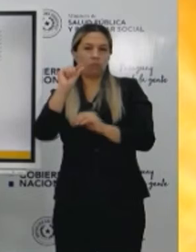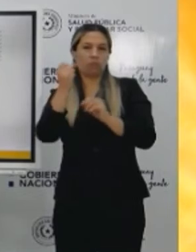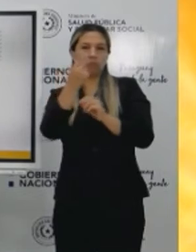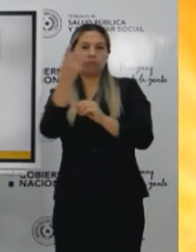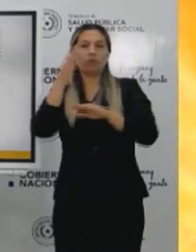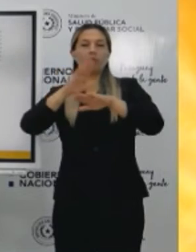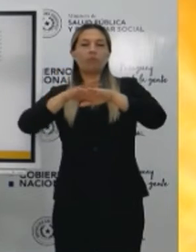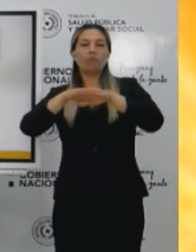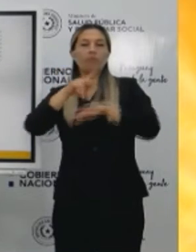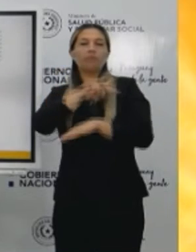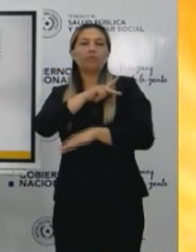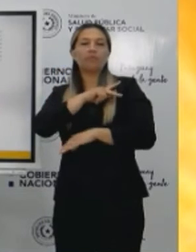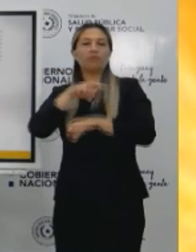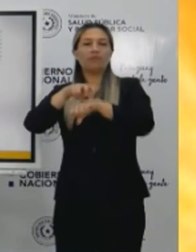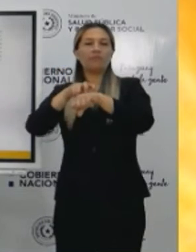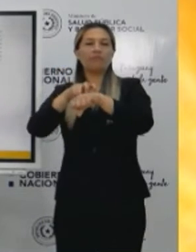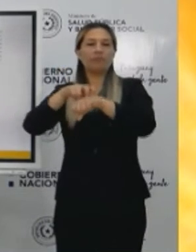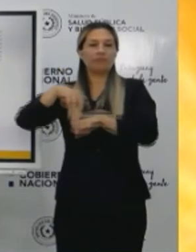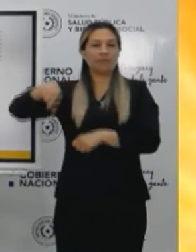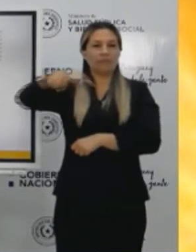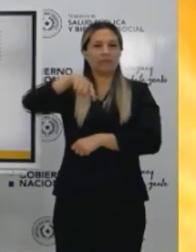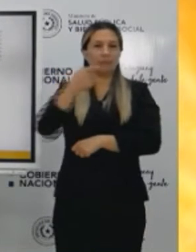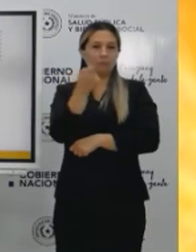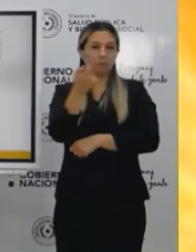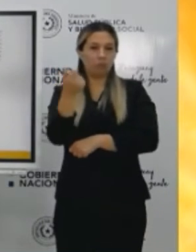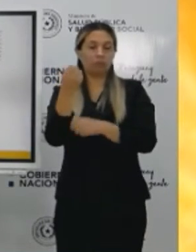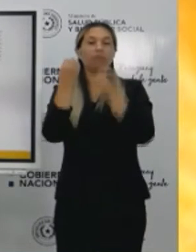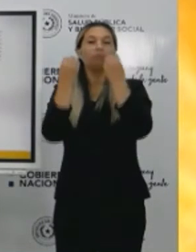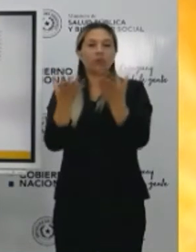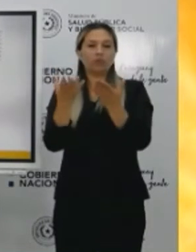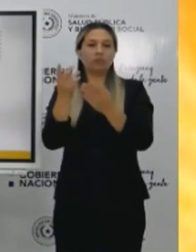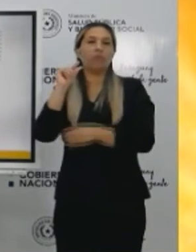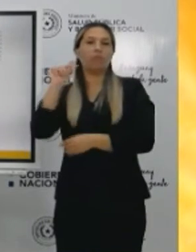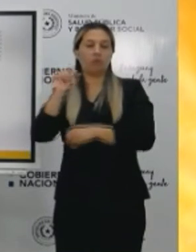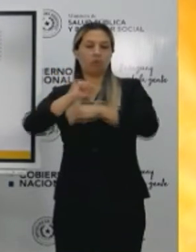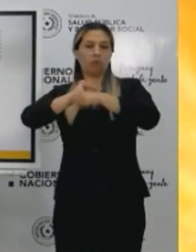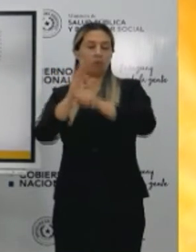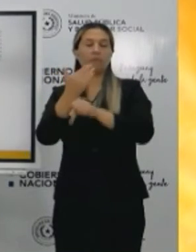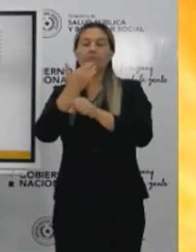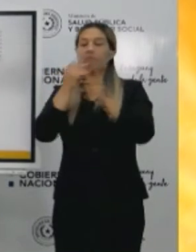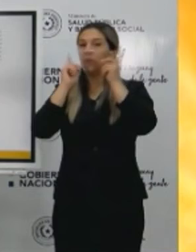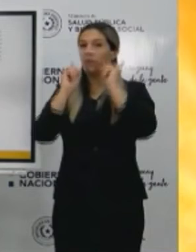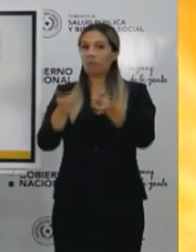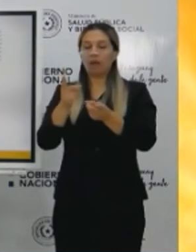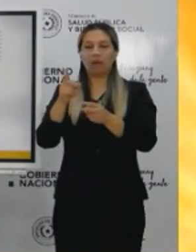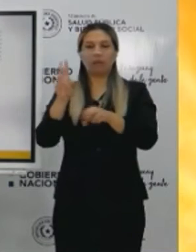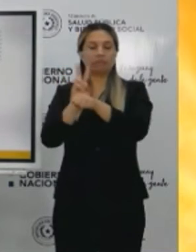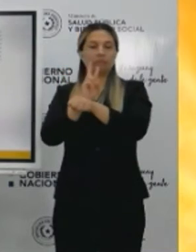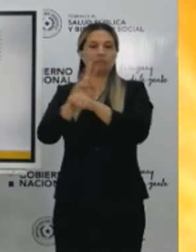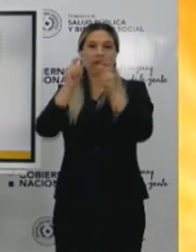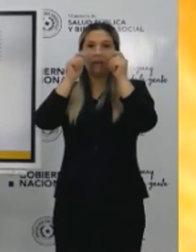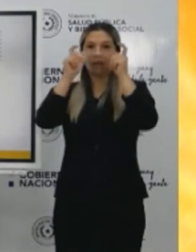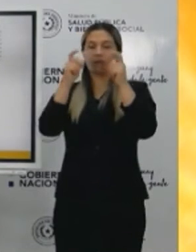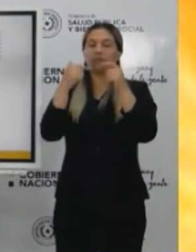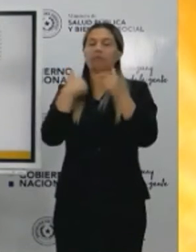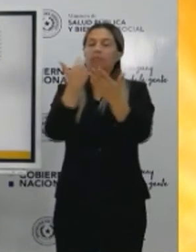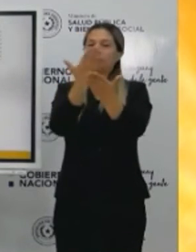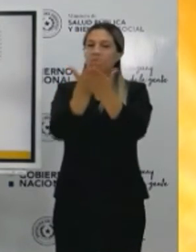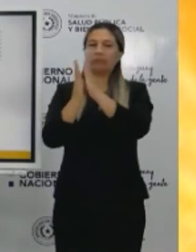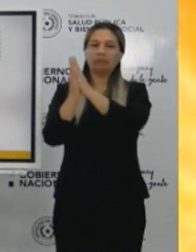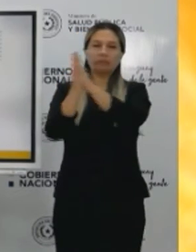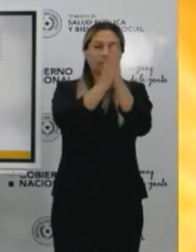población, son números importantes. Entonces, un toque de atención. Pedimos a toda la ciudadanía en todo el país, pero